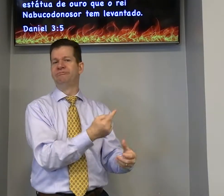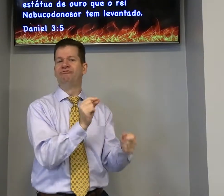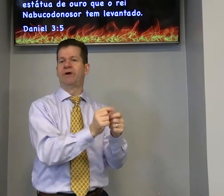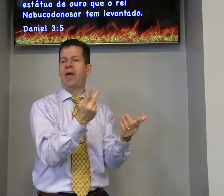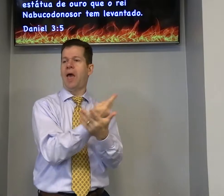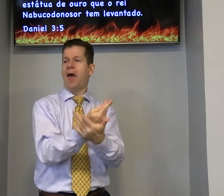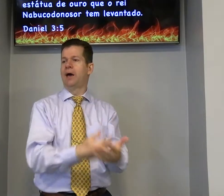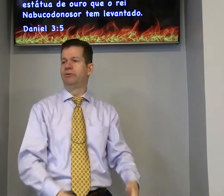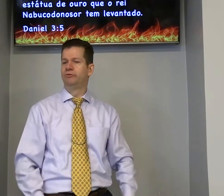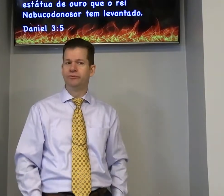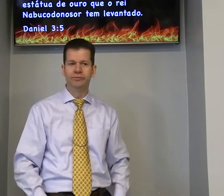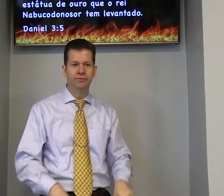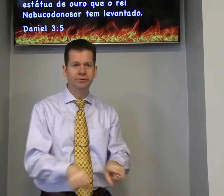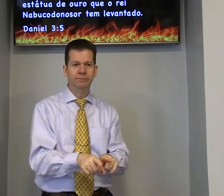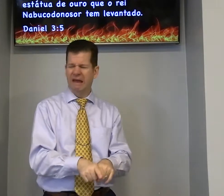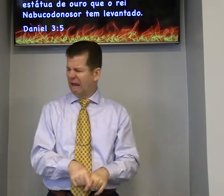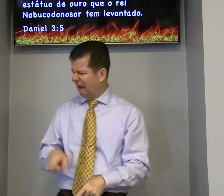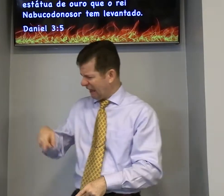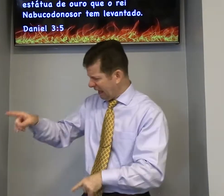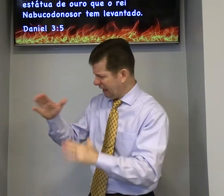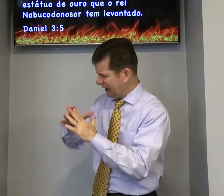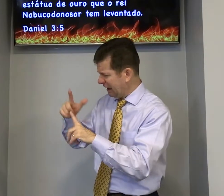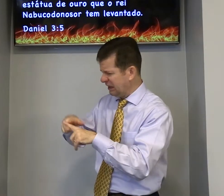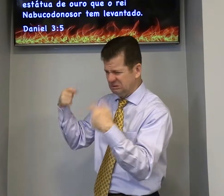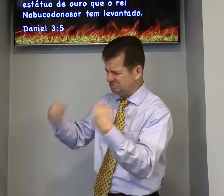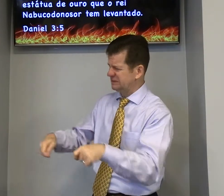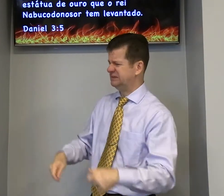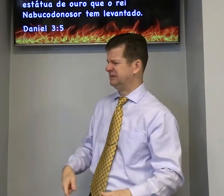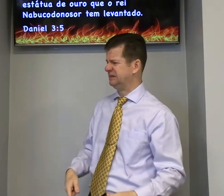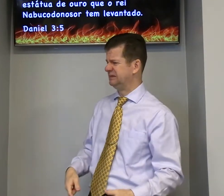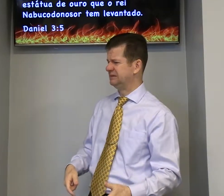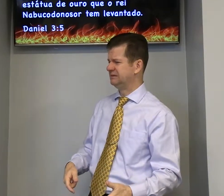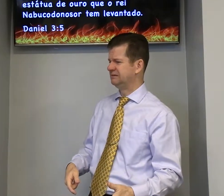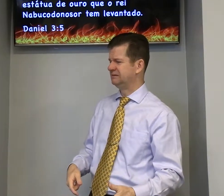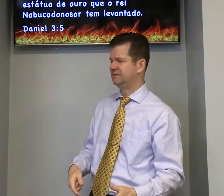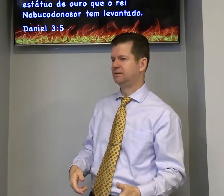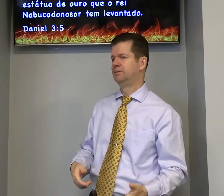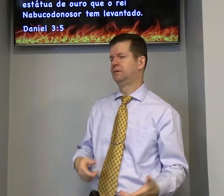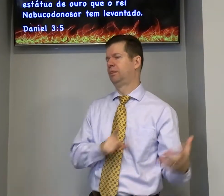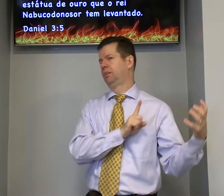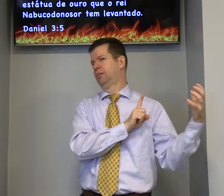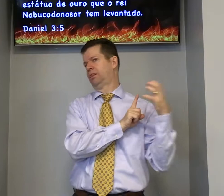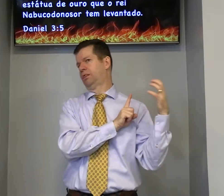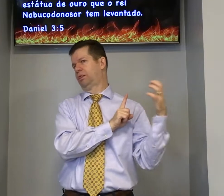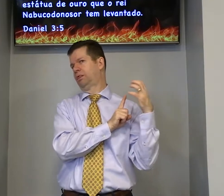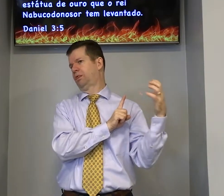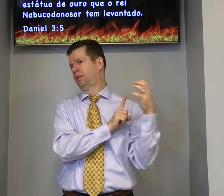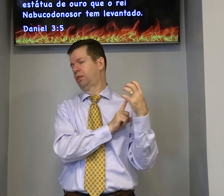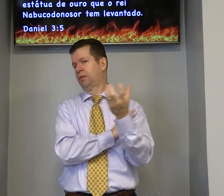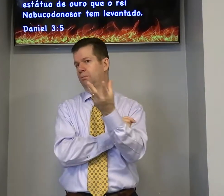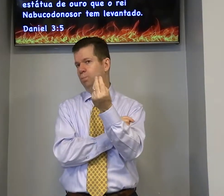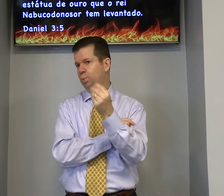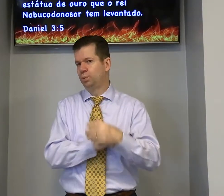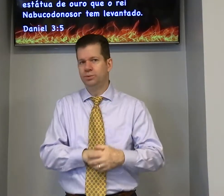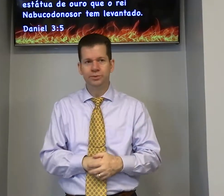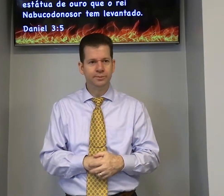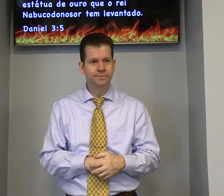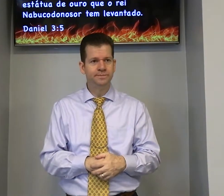família às vezes dá pressão e é errado. Não, não precisa ir na igreja. Às vezes a família fala e dá pressão.